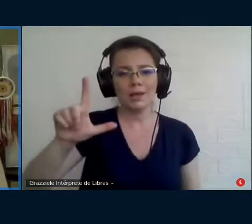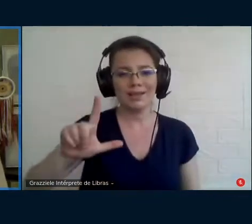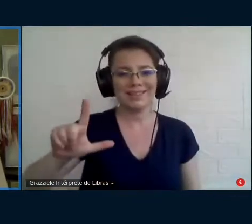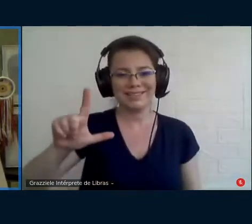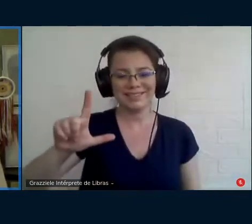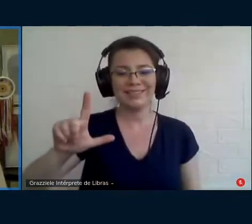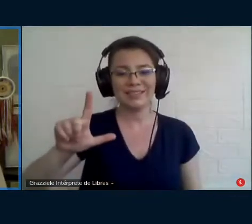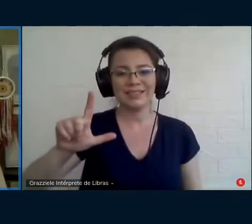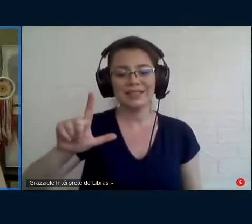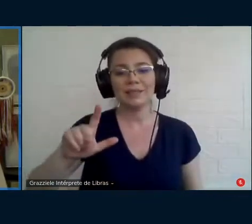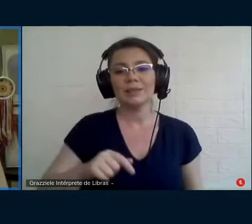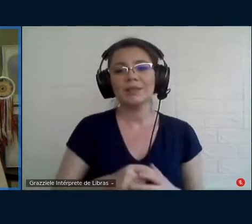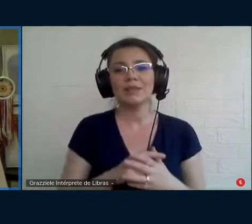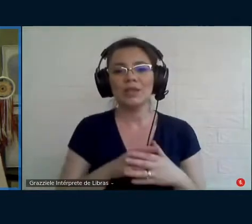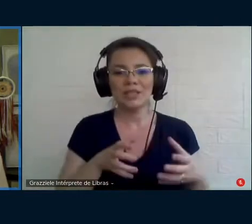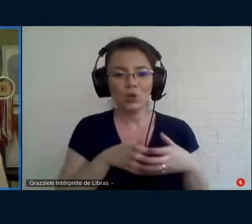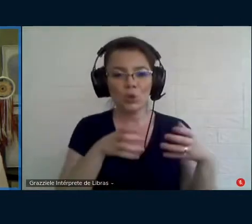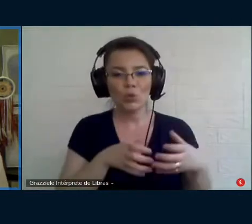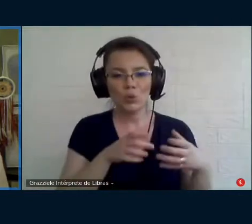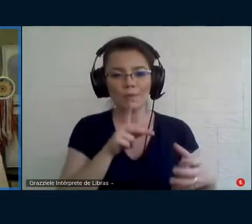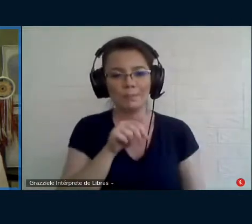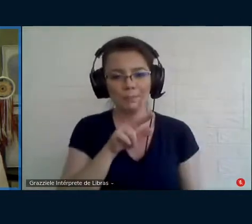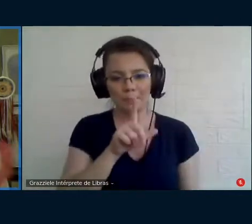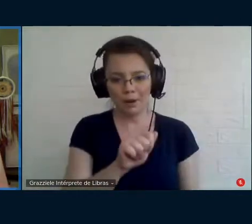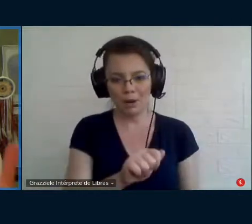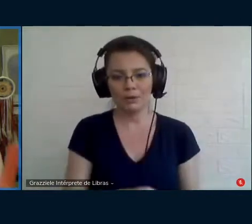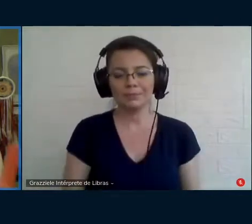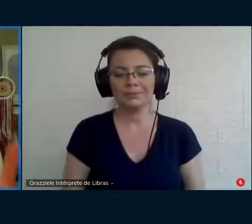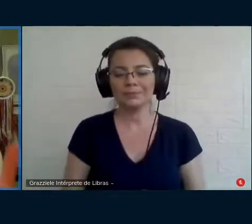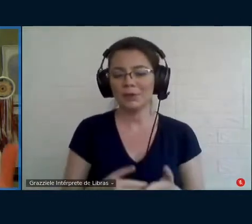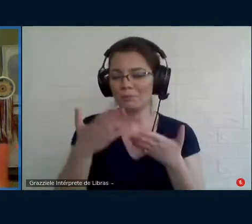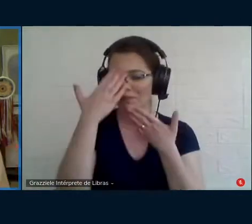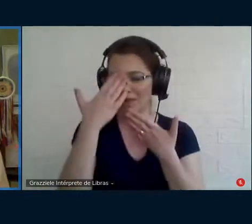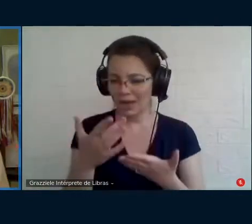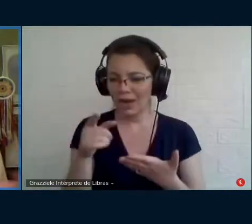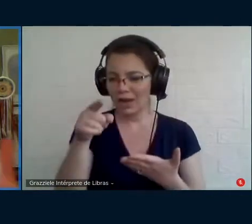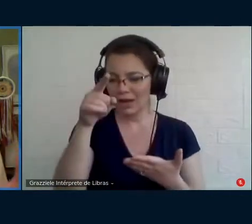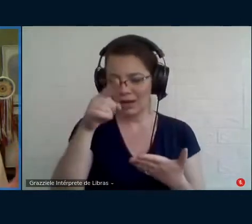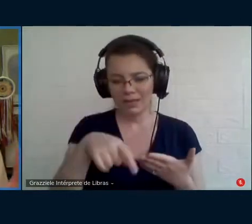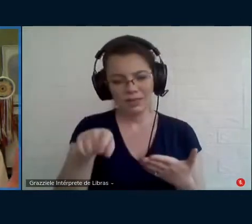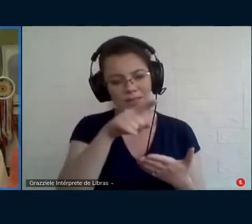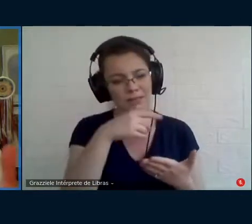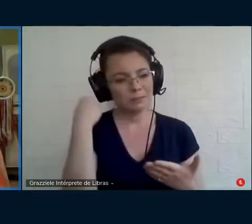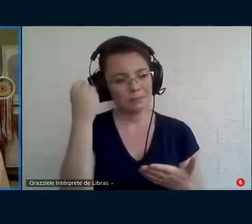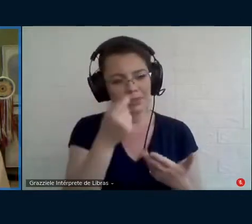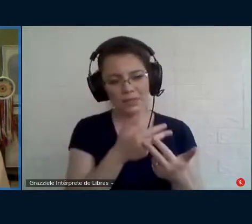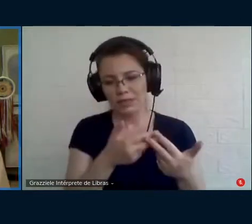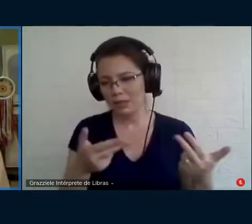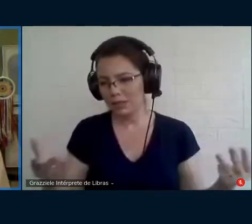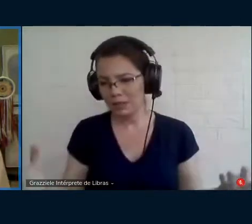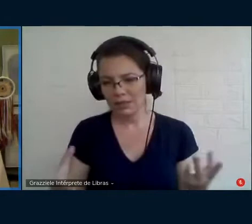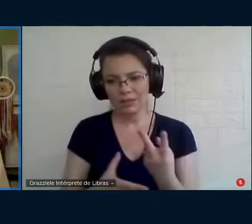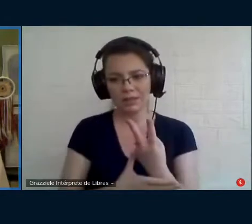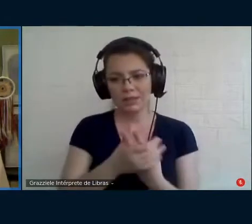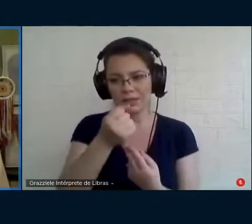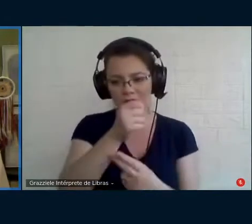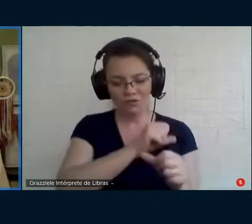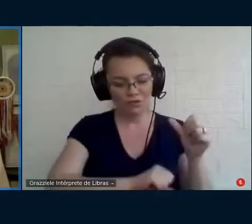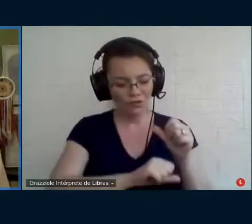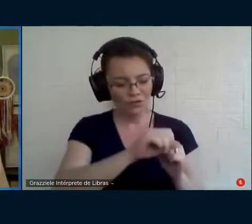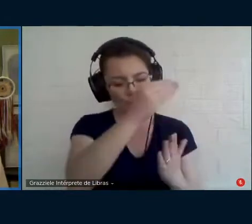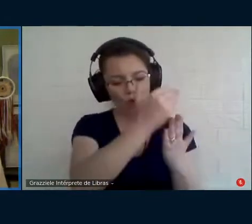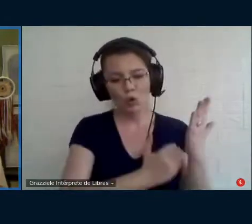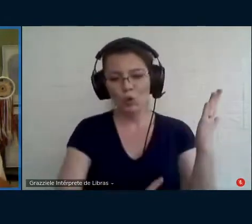com a Paula. Então, muito obrigada por ter transformado o que poderia ser uma tese do